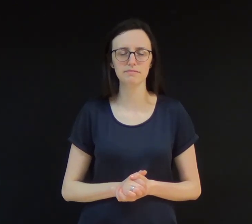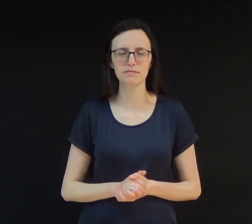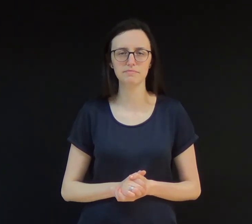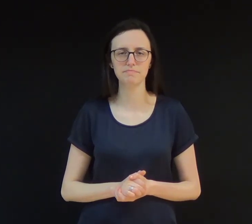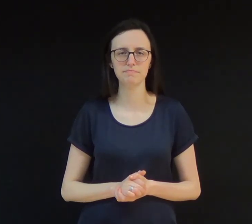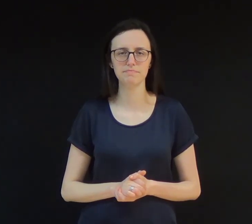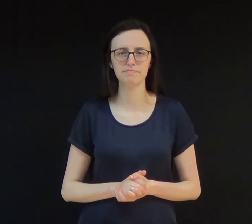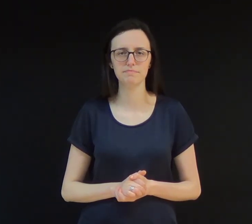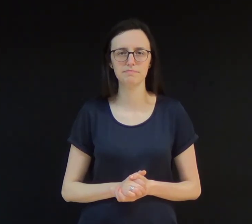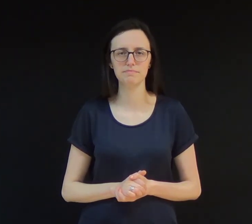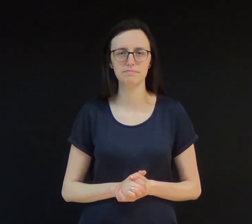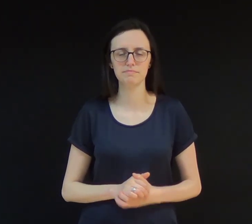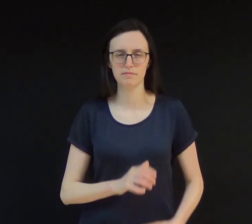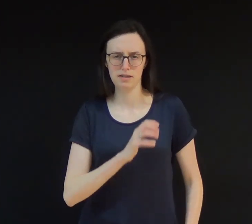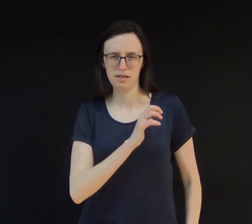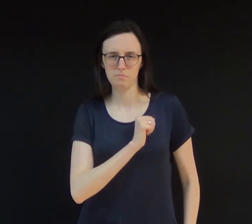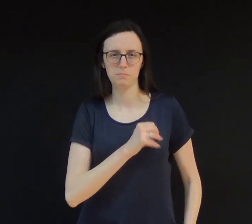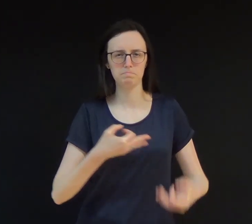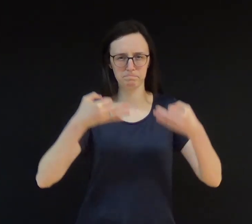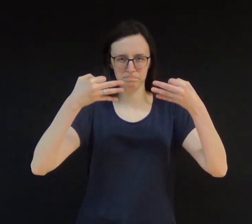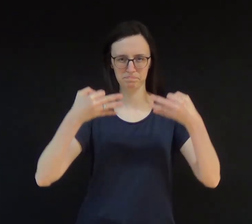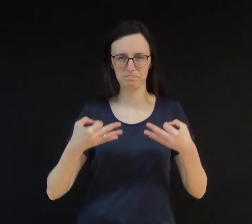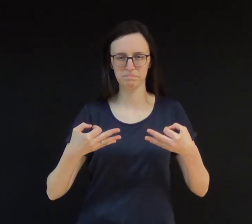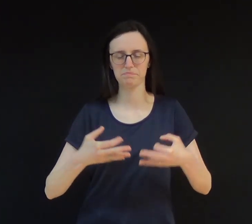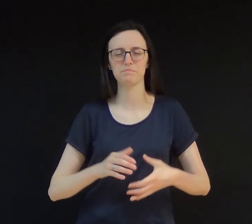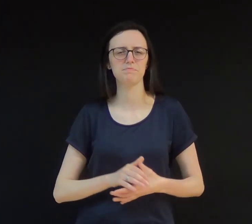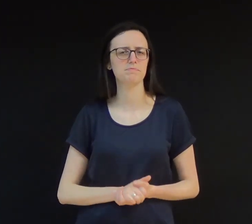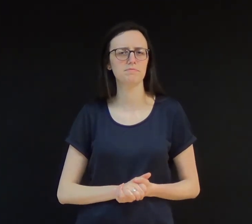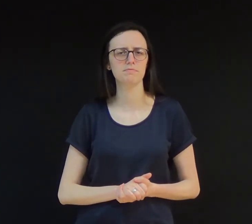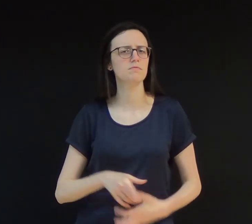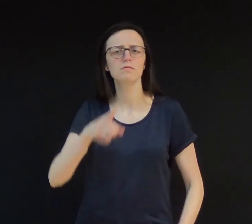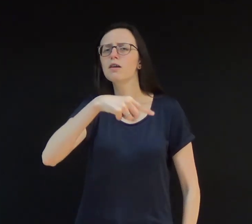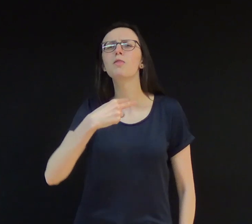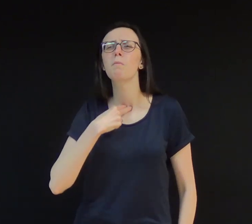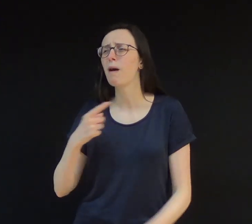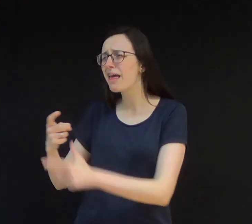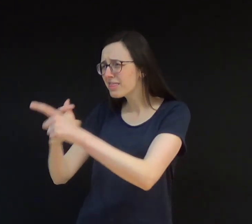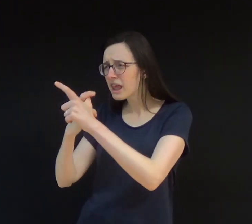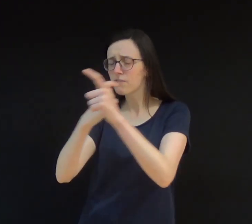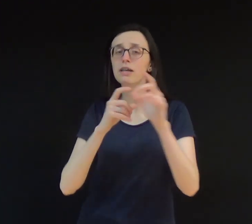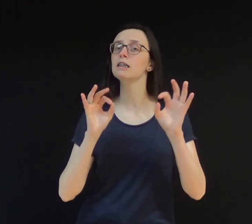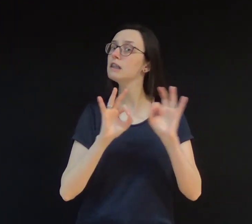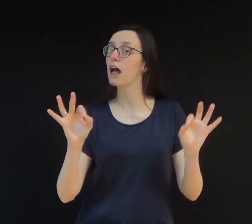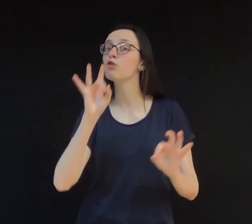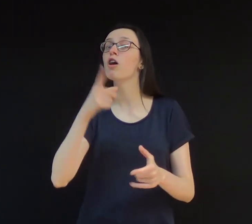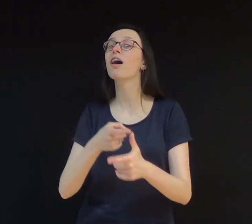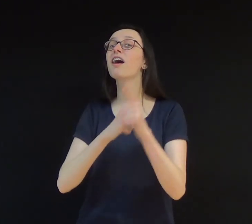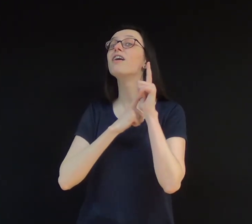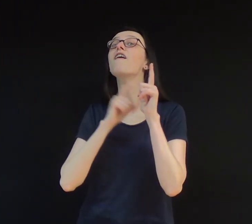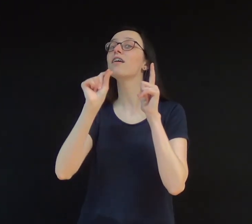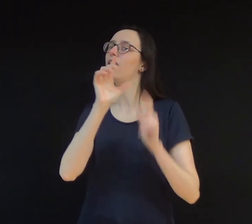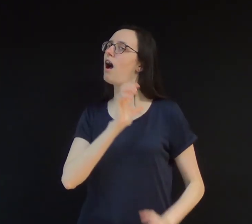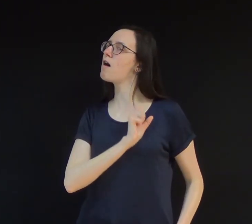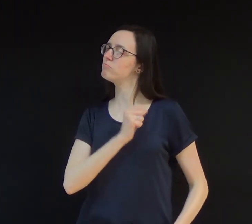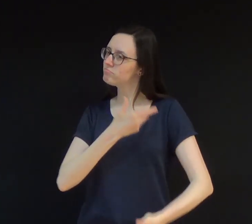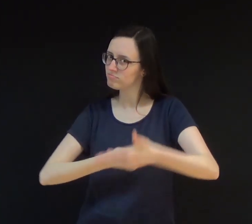Esse amor justiceiro, a ninguém devais coisa alguma, se não amor recíproco. Romanos 13, 8